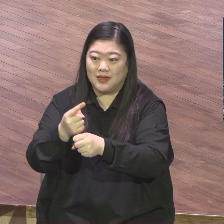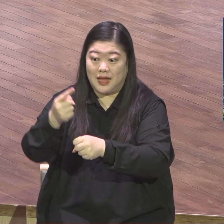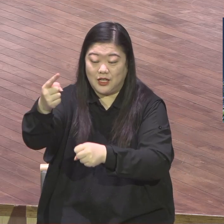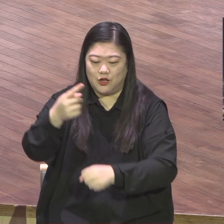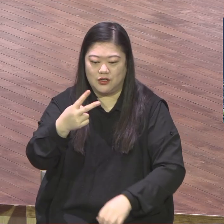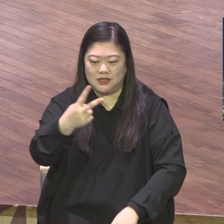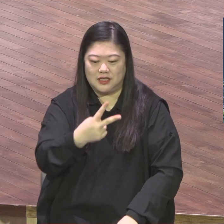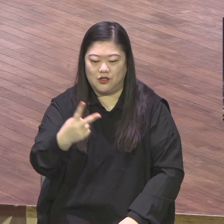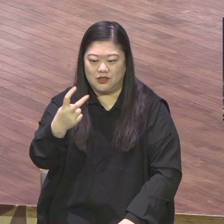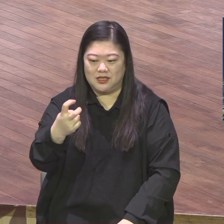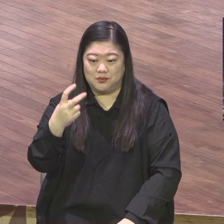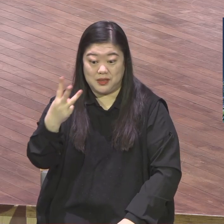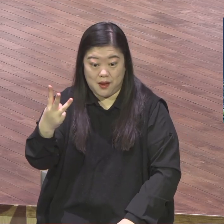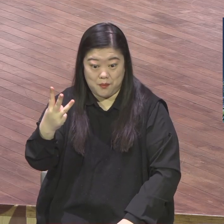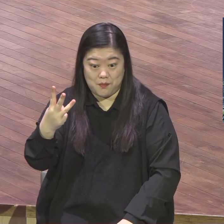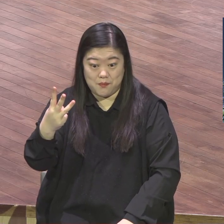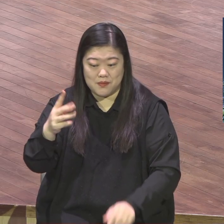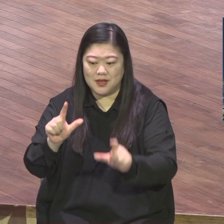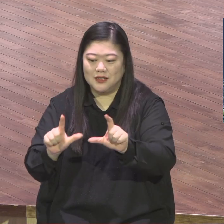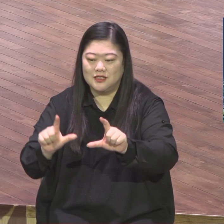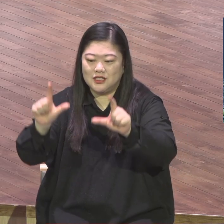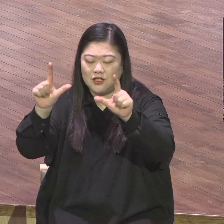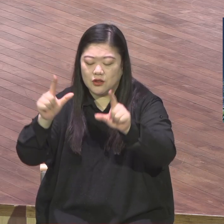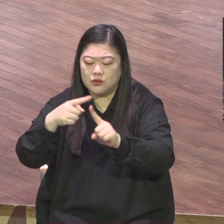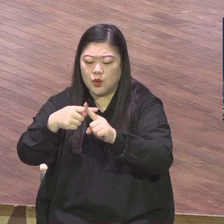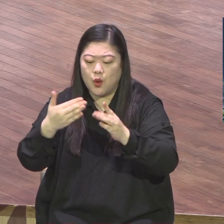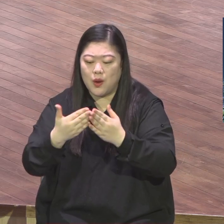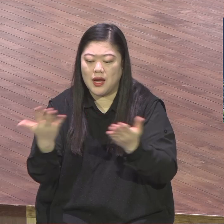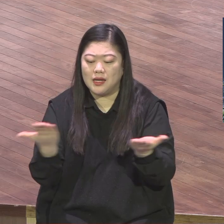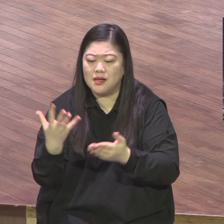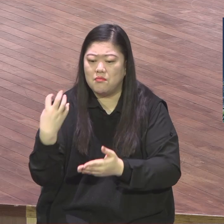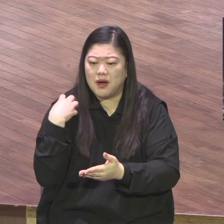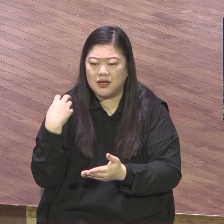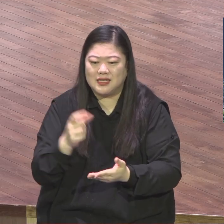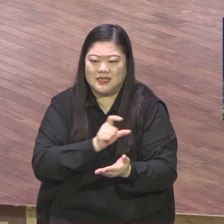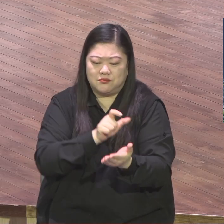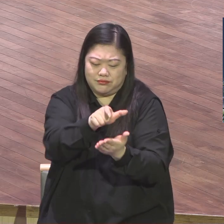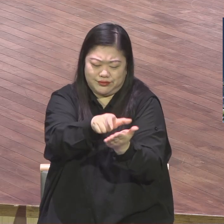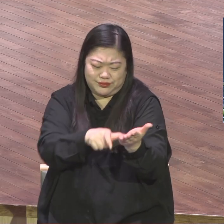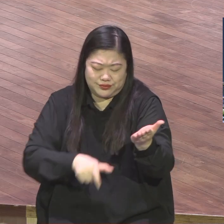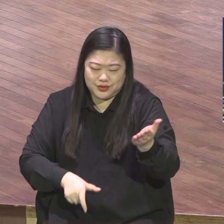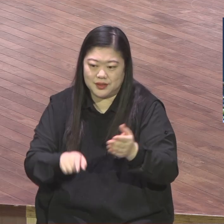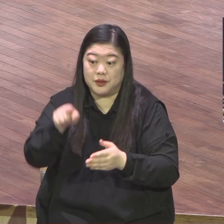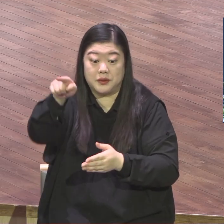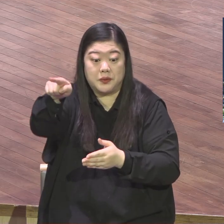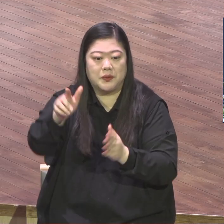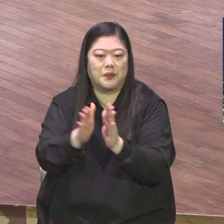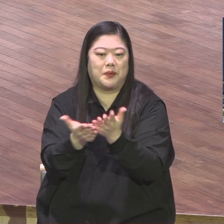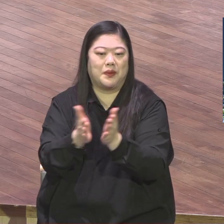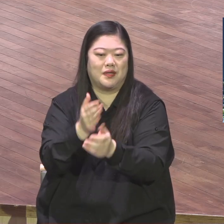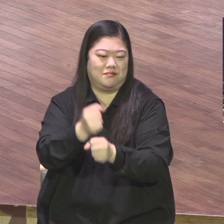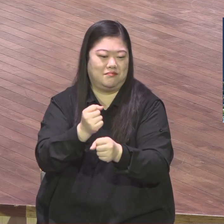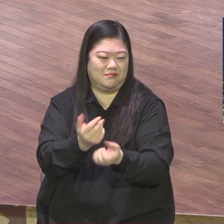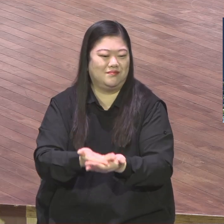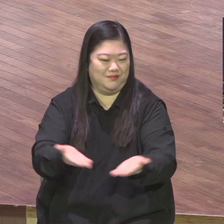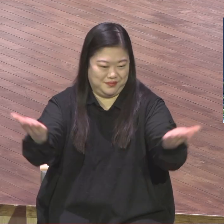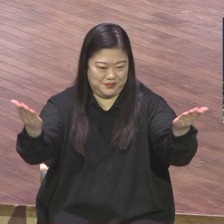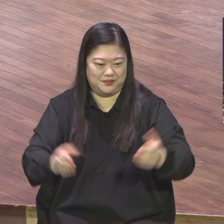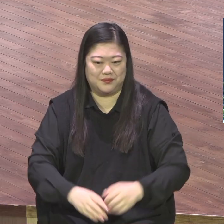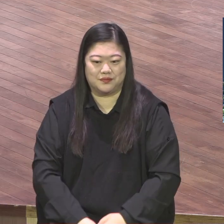20개의 위원회로 조직이 구성이 되어졌고 전체 청직이 직분,